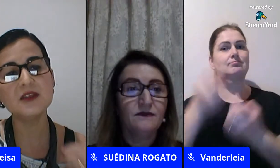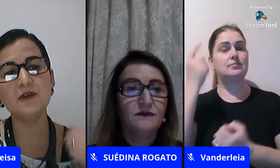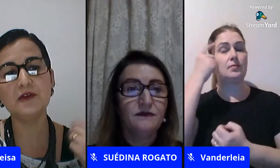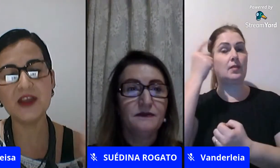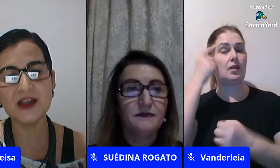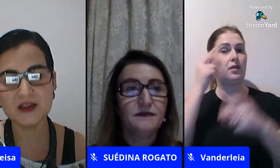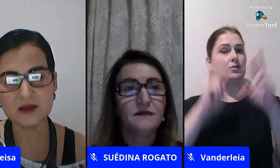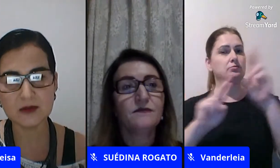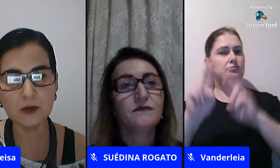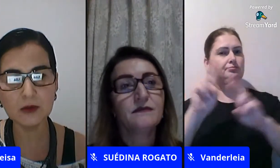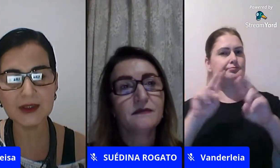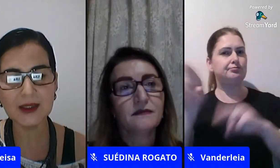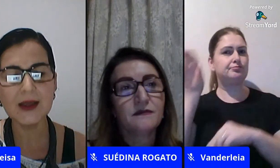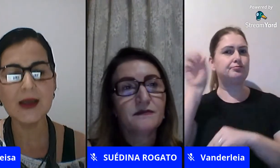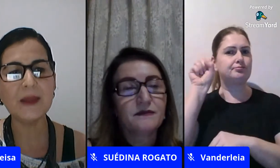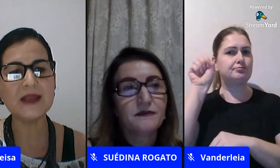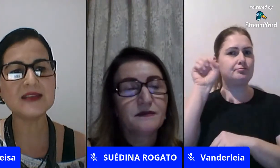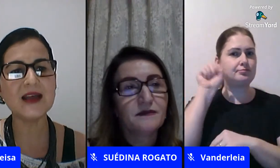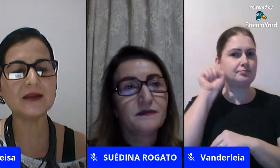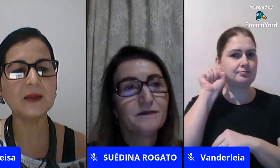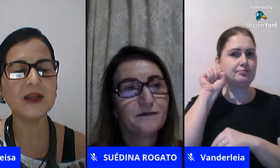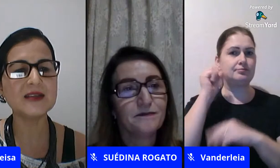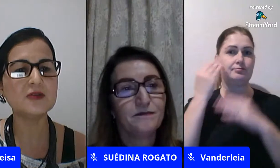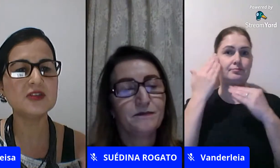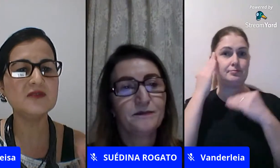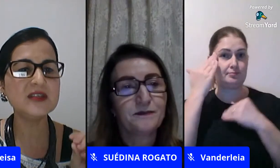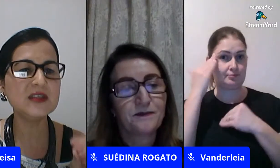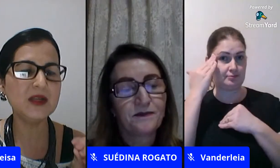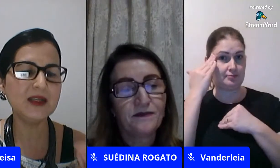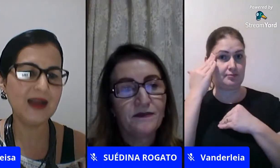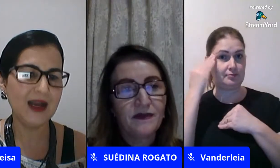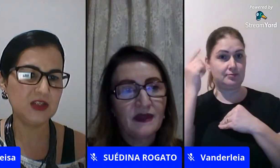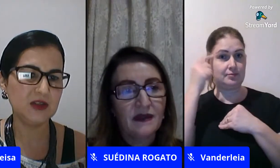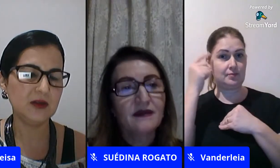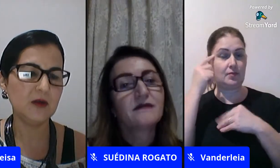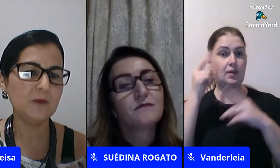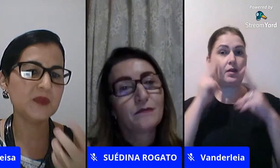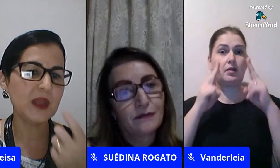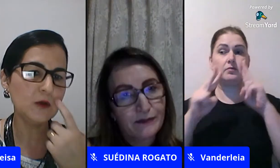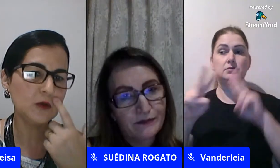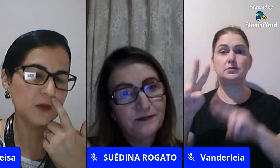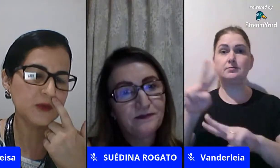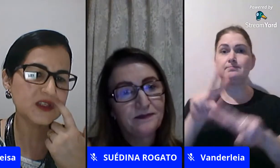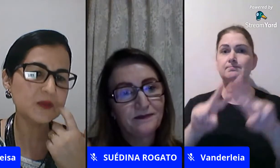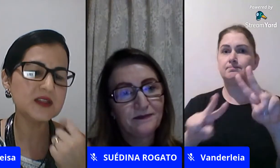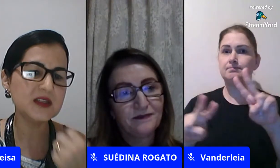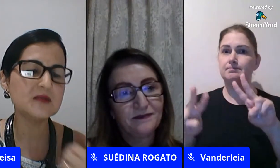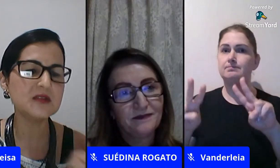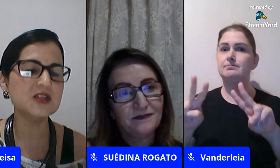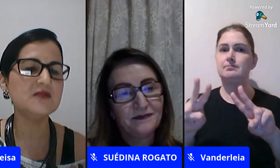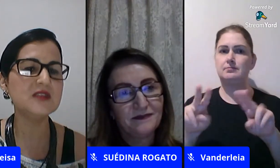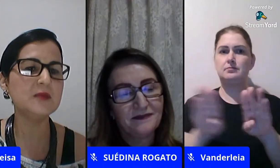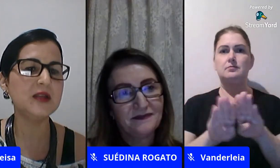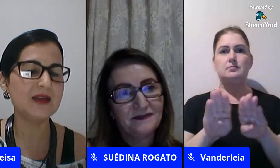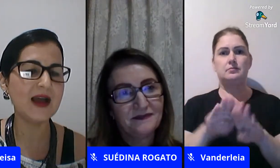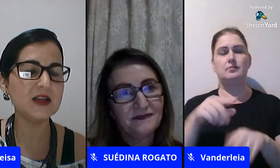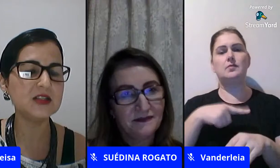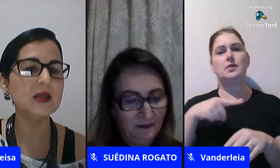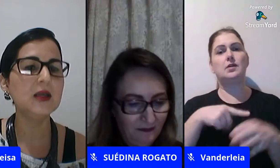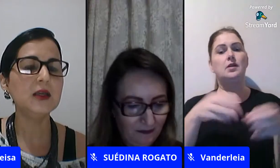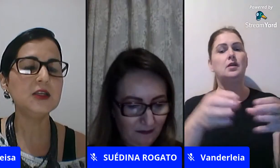desenvolver a escuta pensar também na questão de visibilidade então tem grupos que precisam sim de